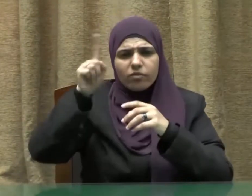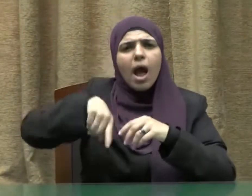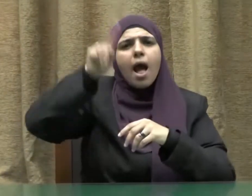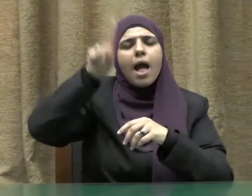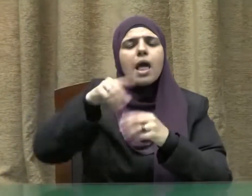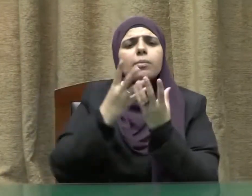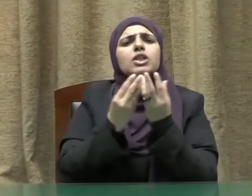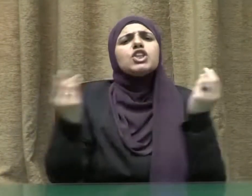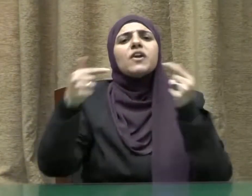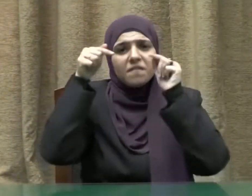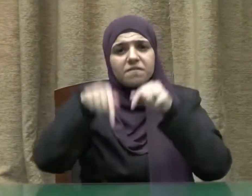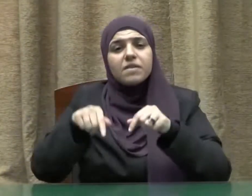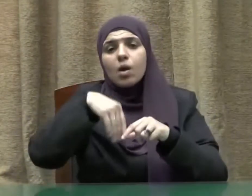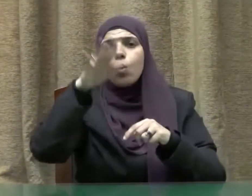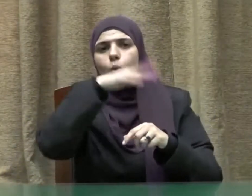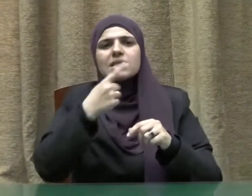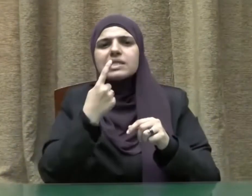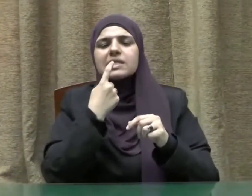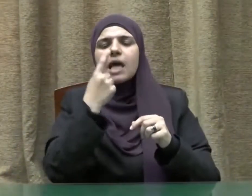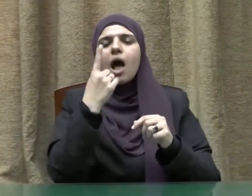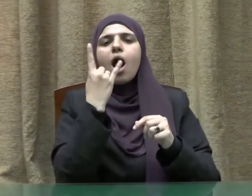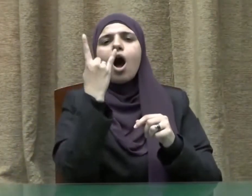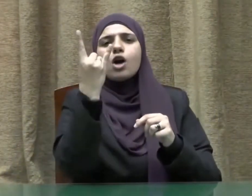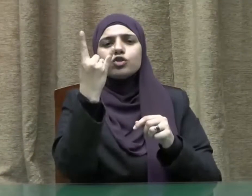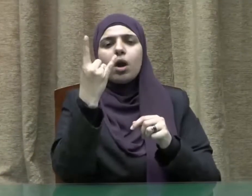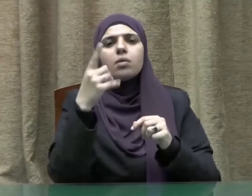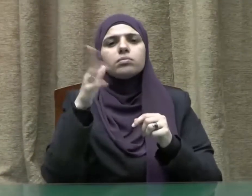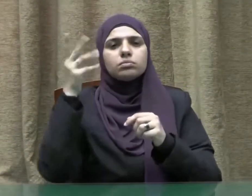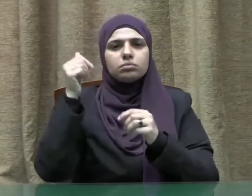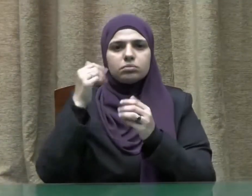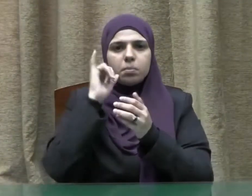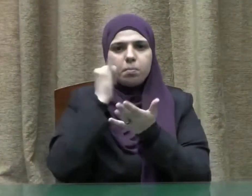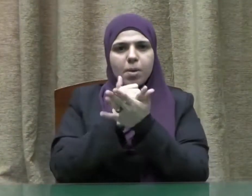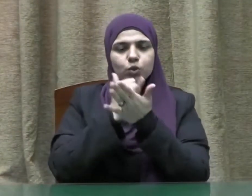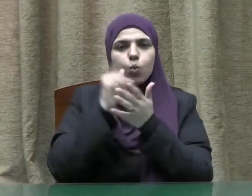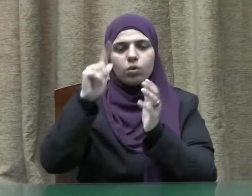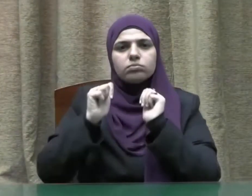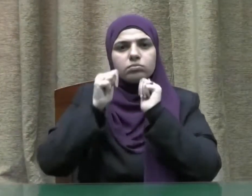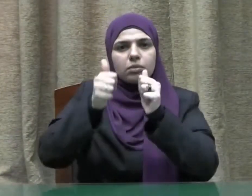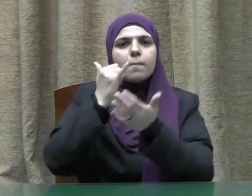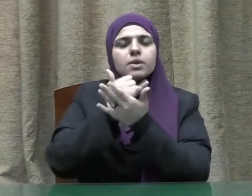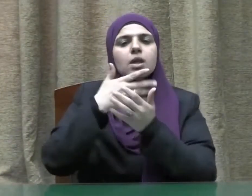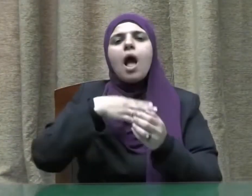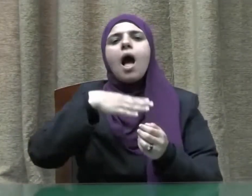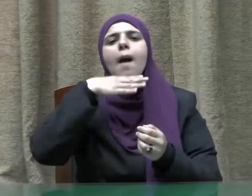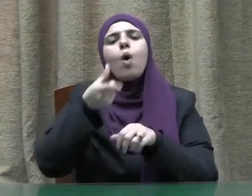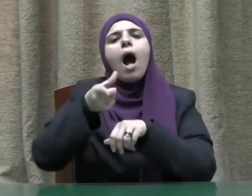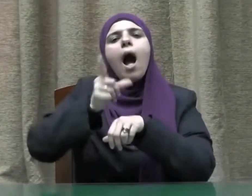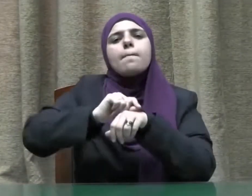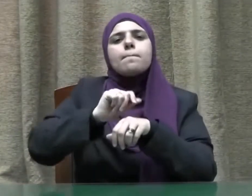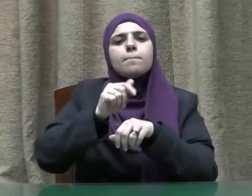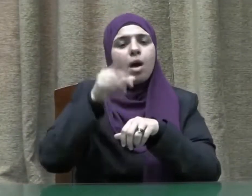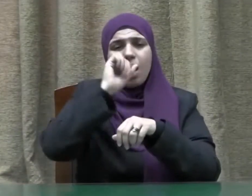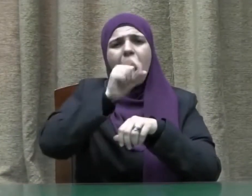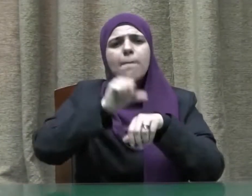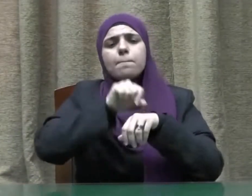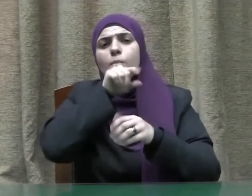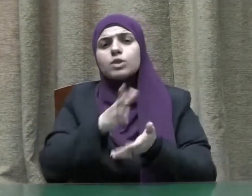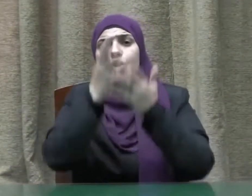في أيام معدودة من السنة العاشرة من البعثة عمه أبا طالب الذي كان